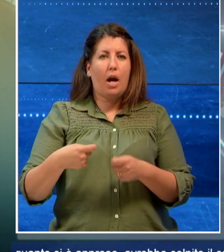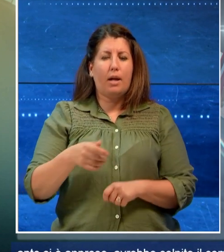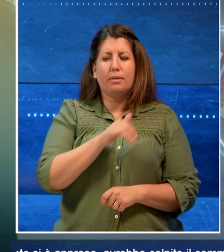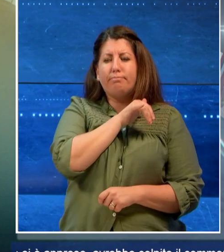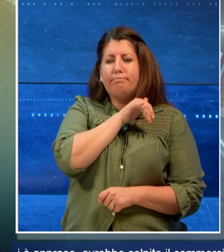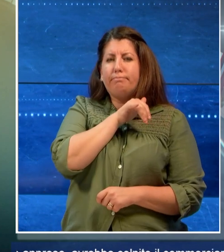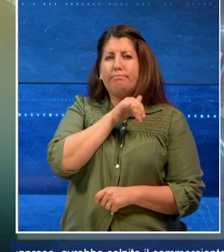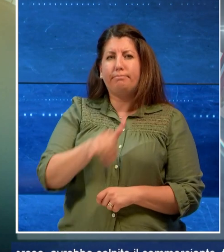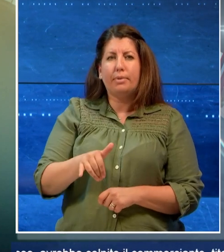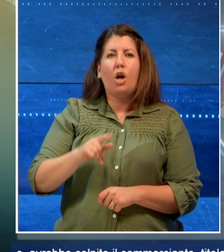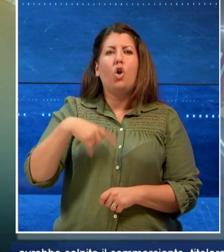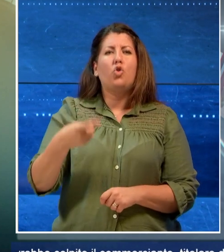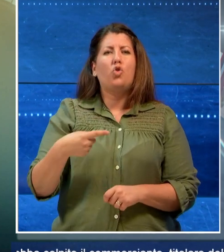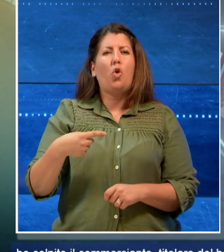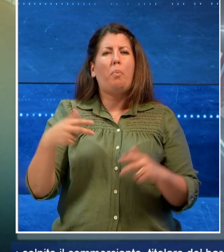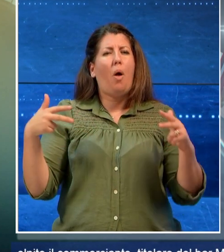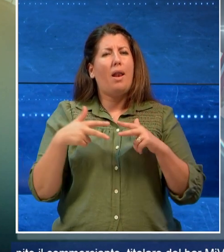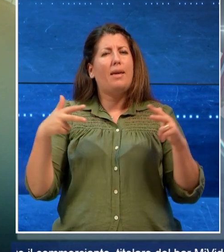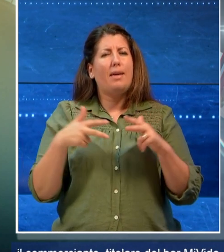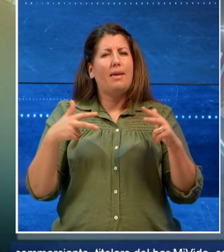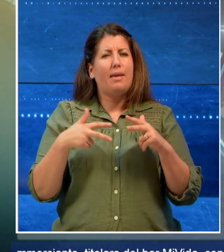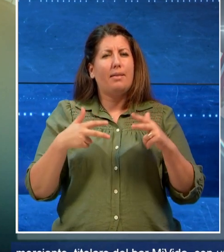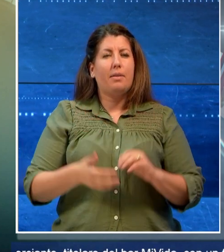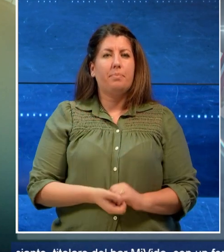al culmine di una lite violenta.